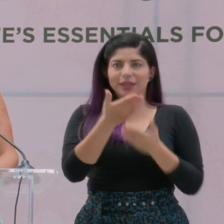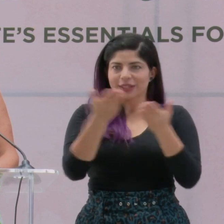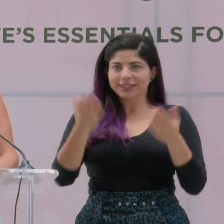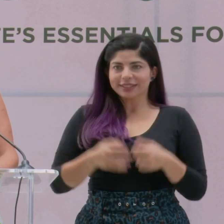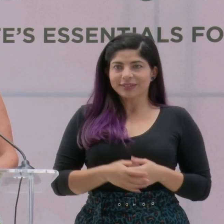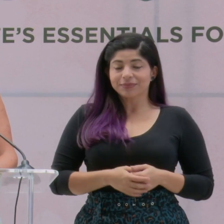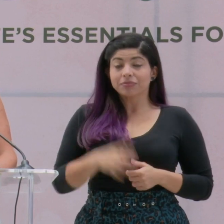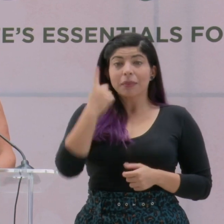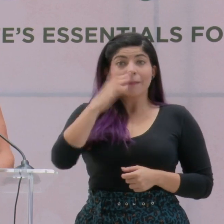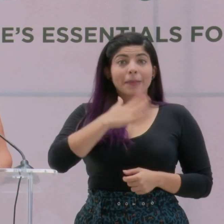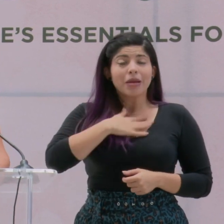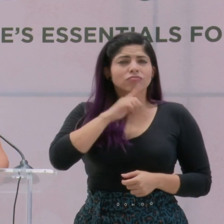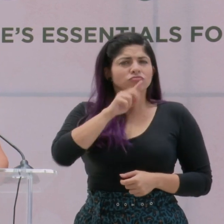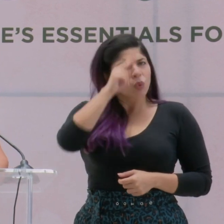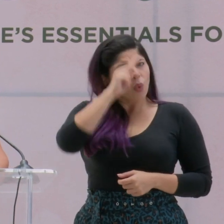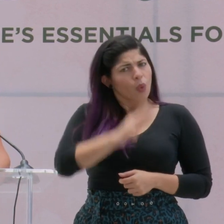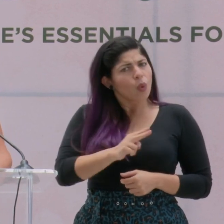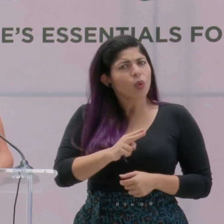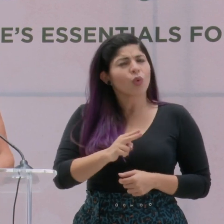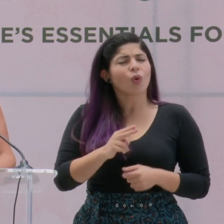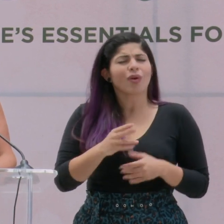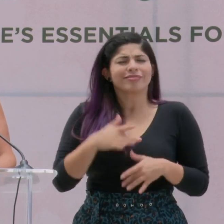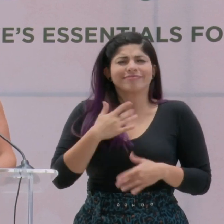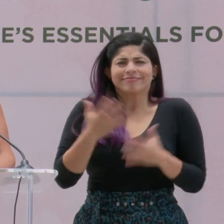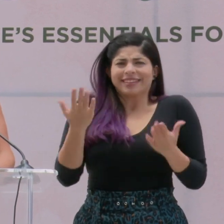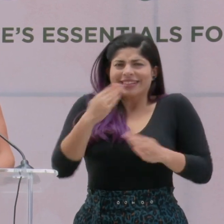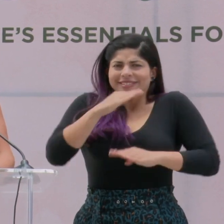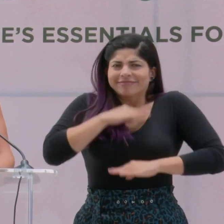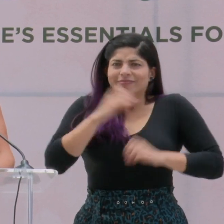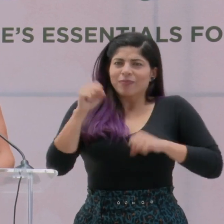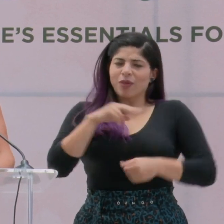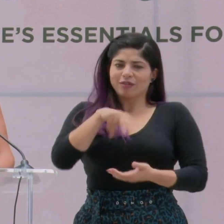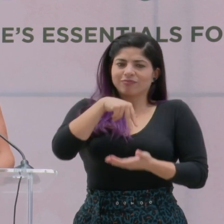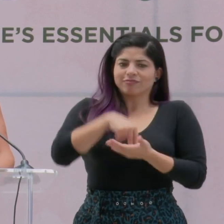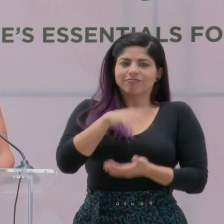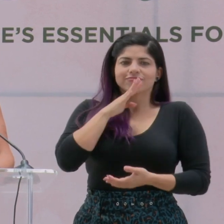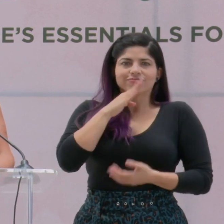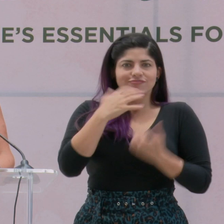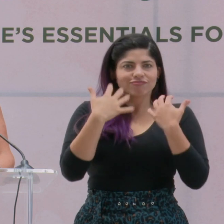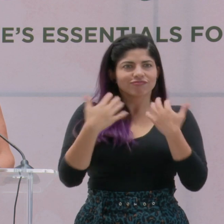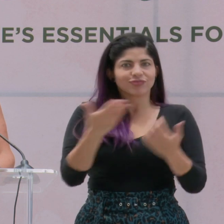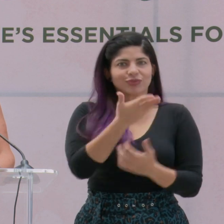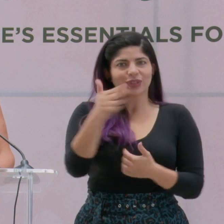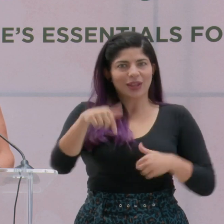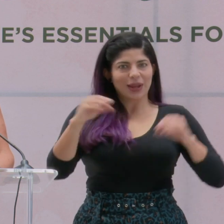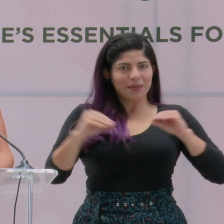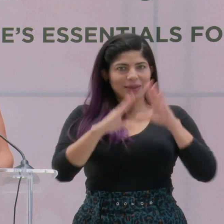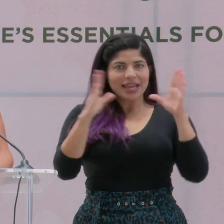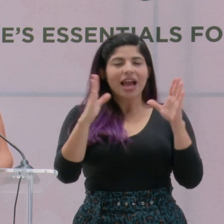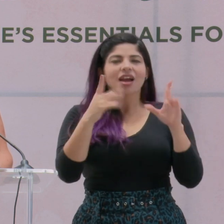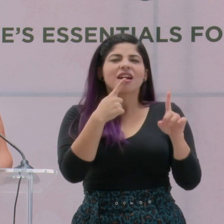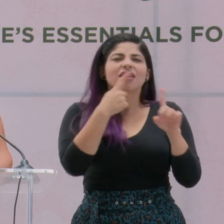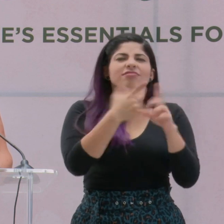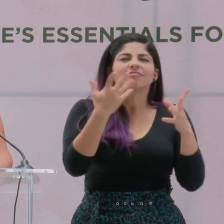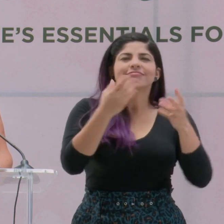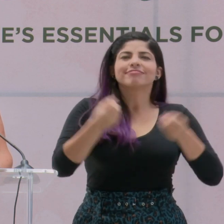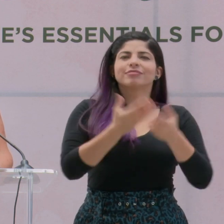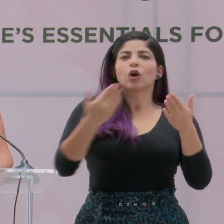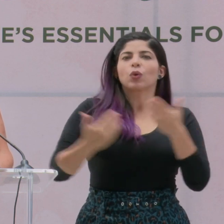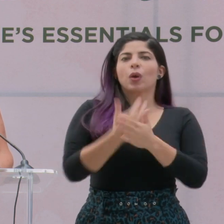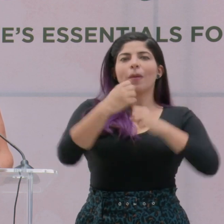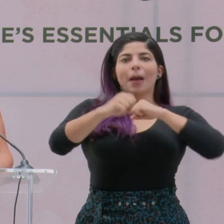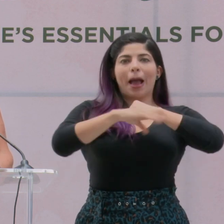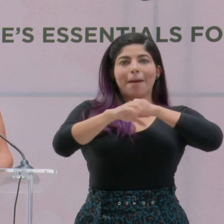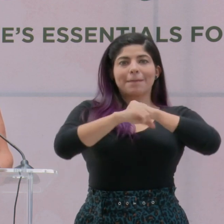Es para mí un honor y motivo de gran satisfacción dirigirme a ustedes en esta mañana que nos reúne, en ocasión del lanzamiento de la nueva